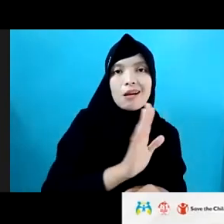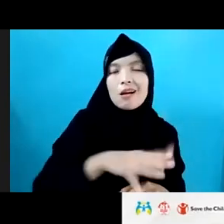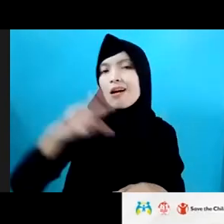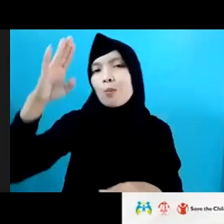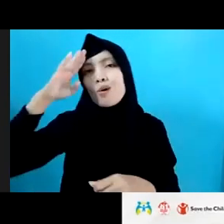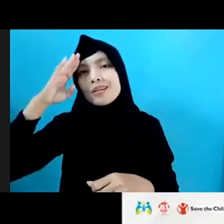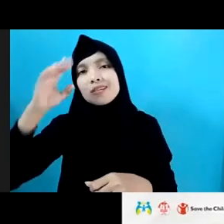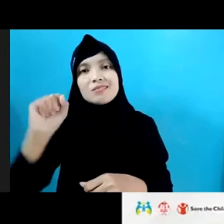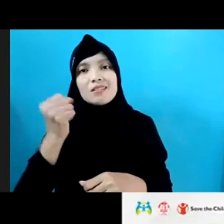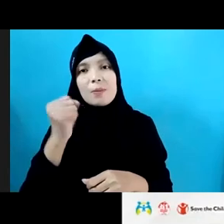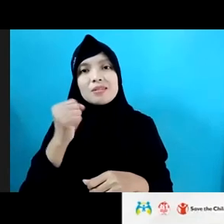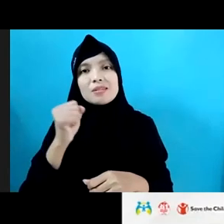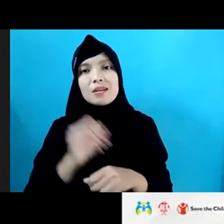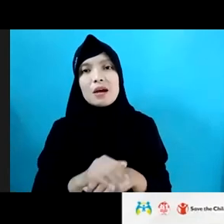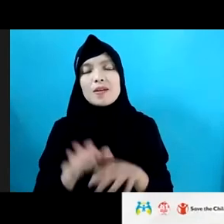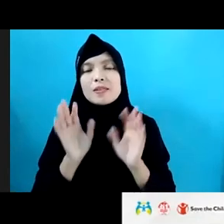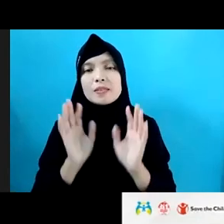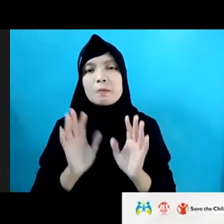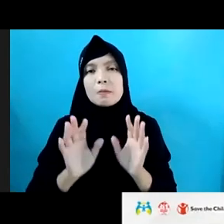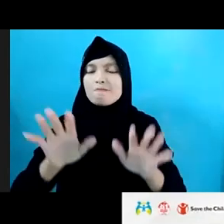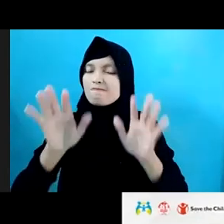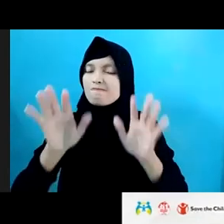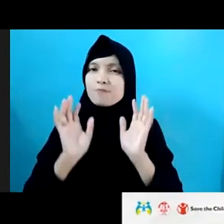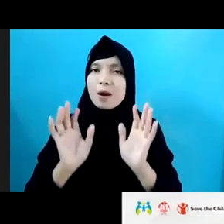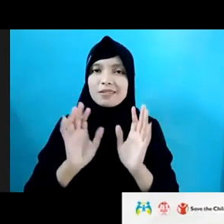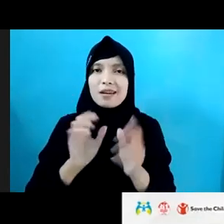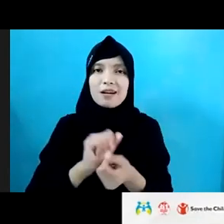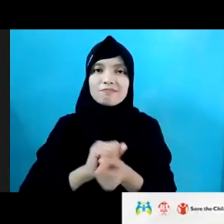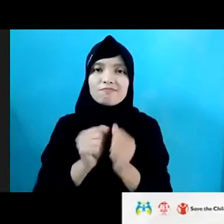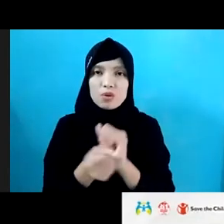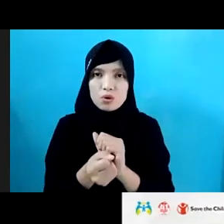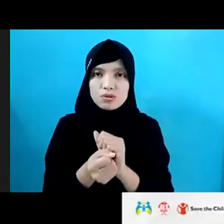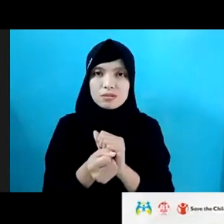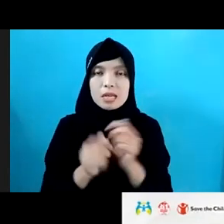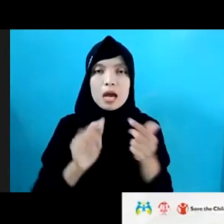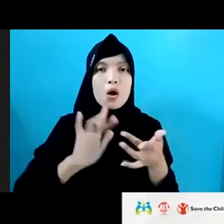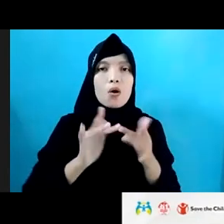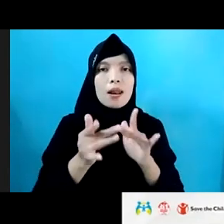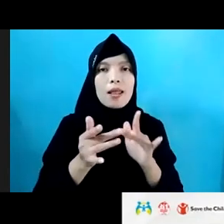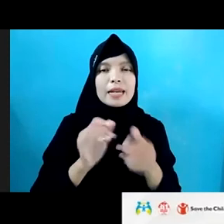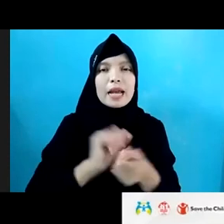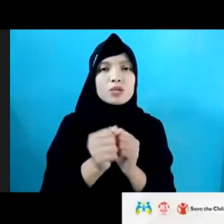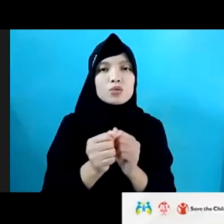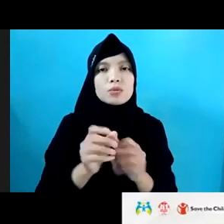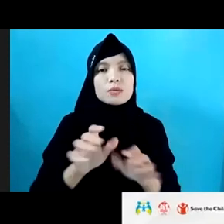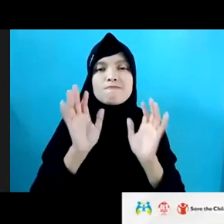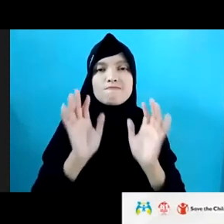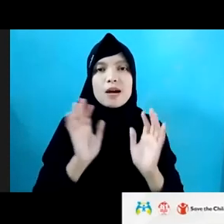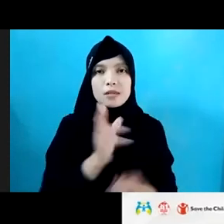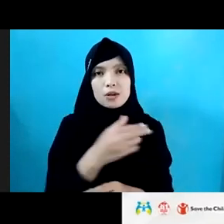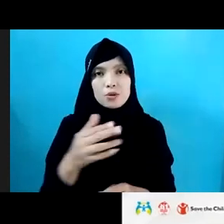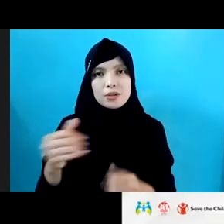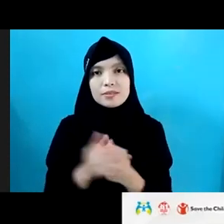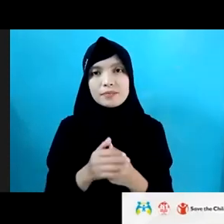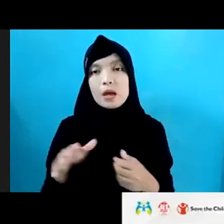tons of cases of the sexual exploitation online ini luar biasa di Indonesia. Saya beberapa kali berbicara dengan